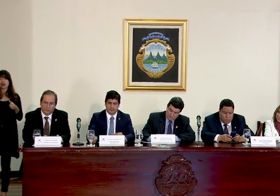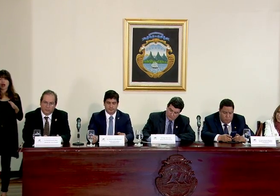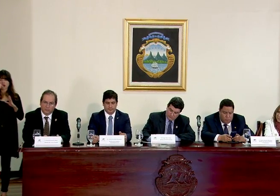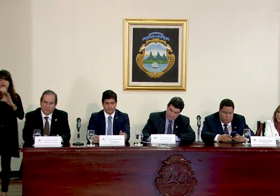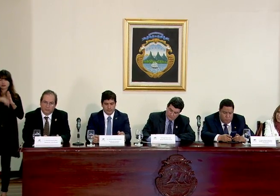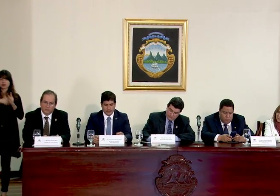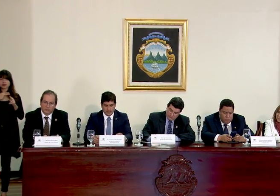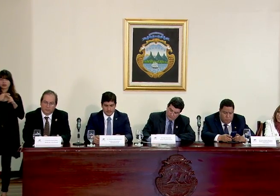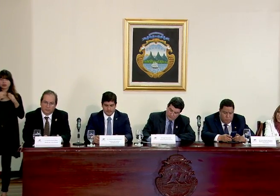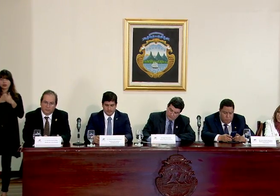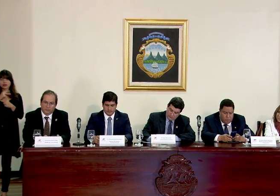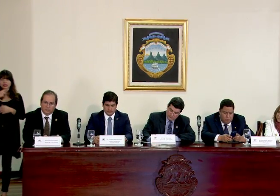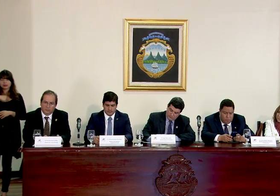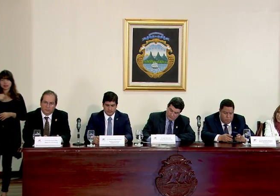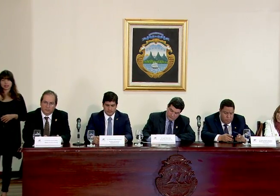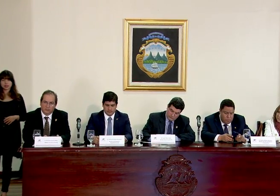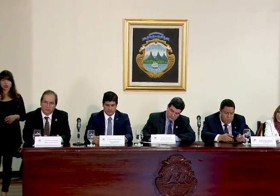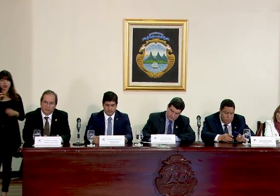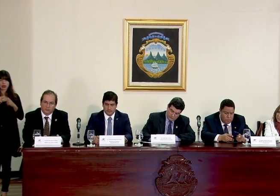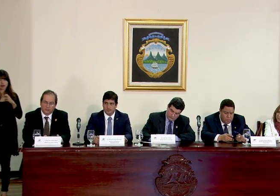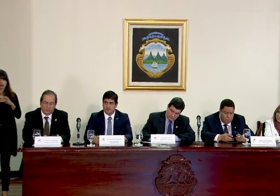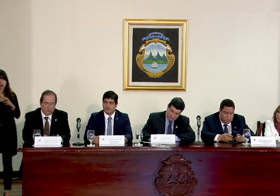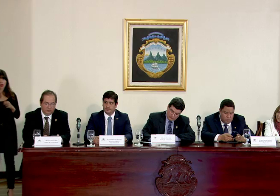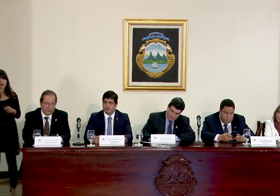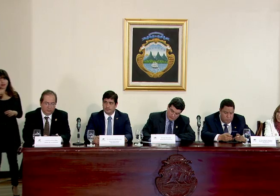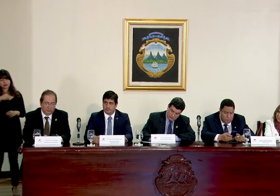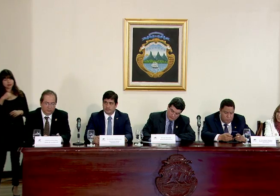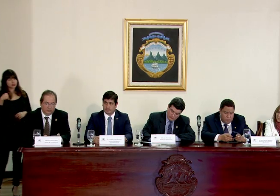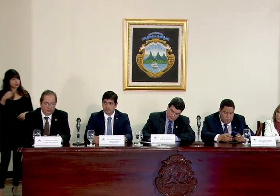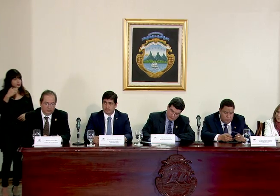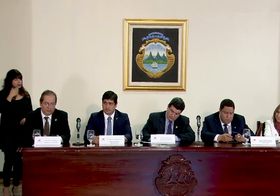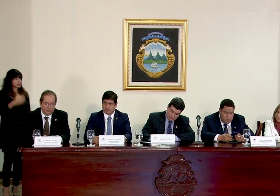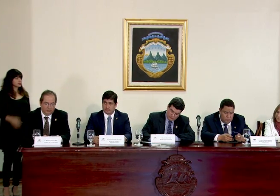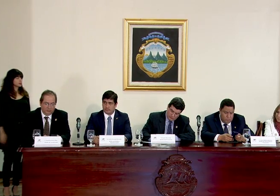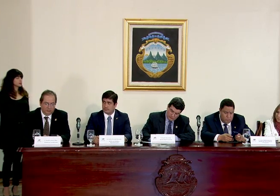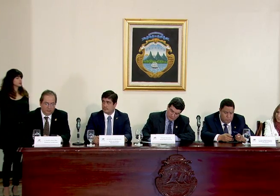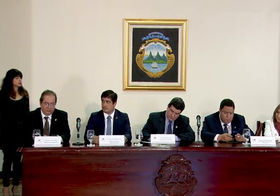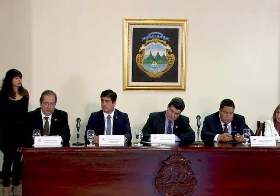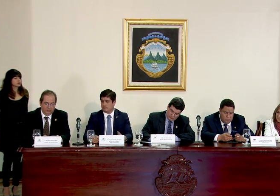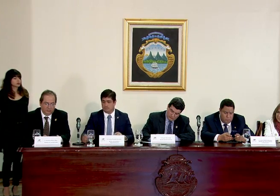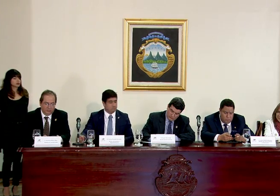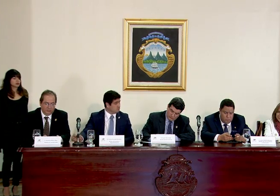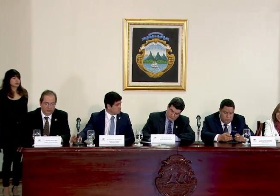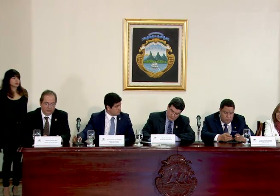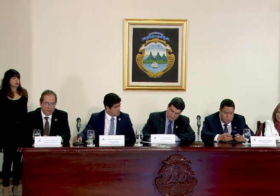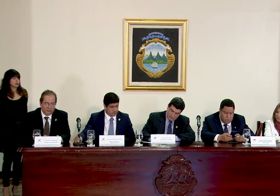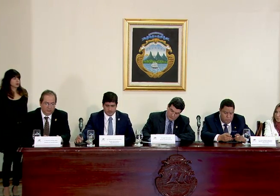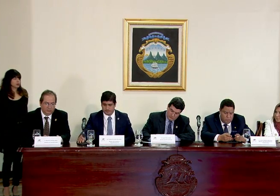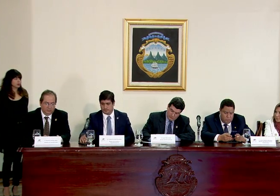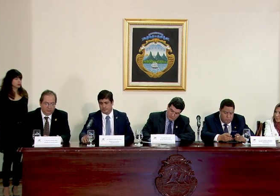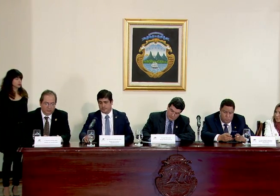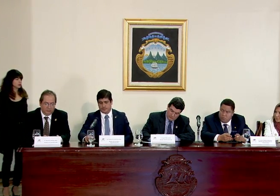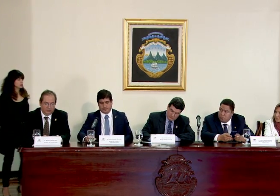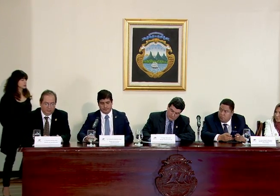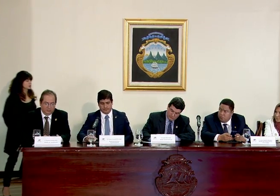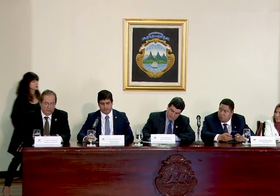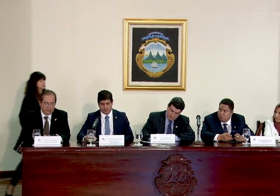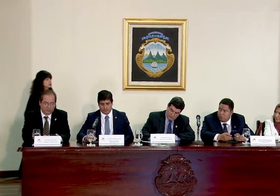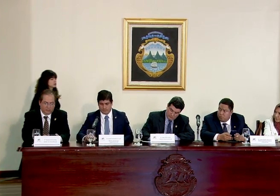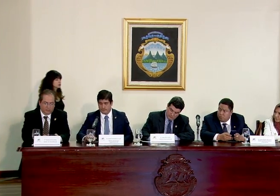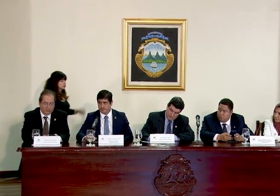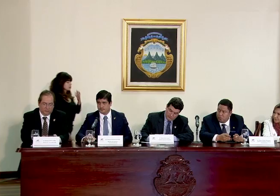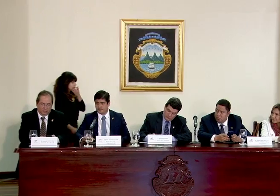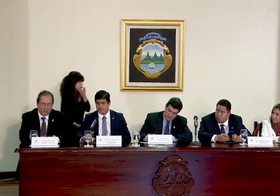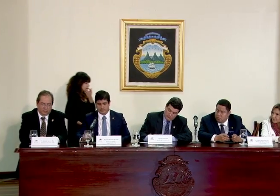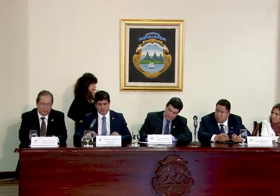claro en el nombramiento de nuevo viceministro de transportes o viceministra gracias gracias colega to Carlos iniciamos con el ministro